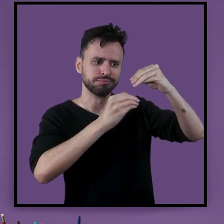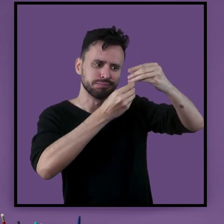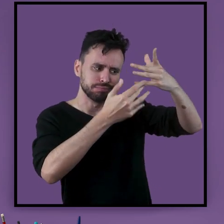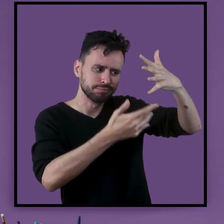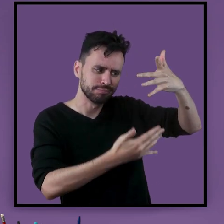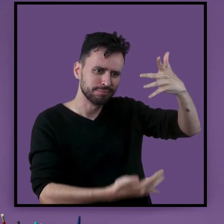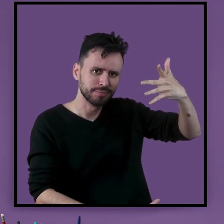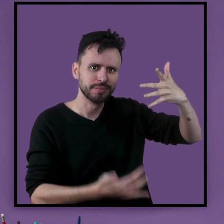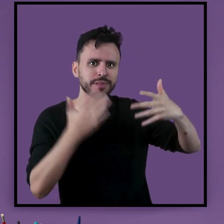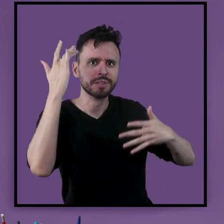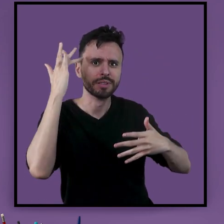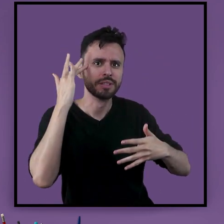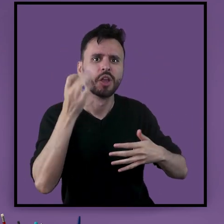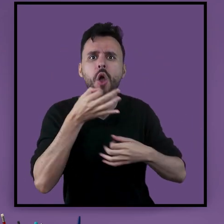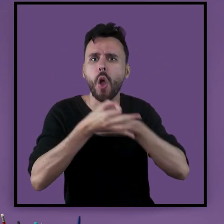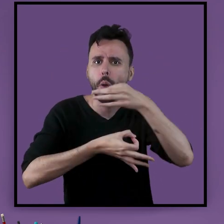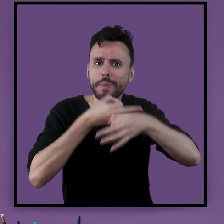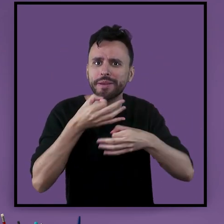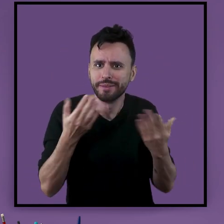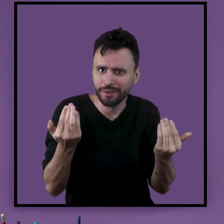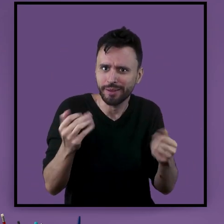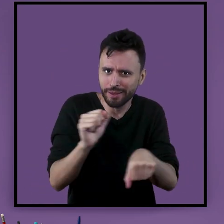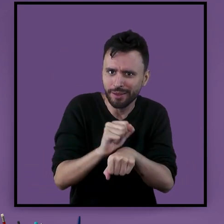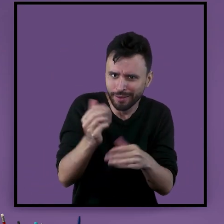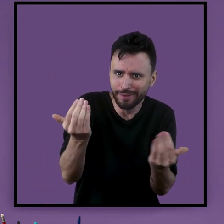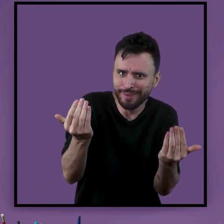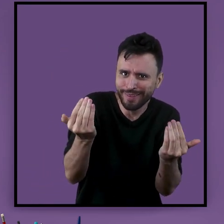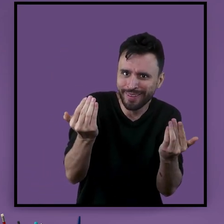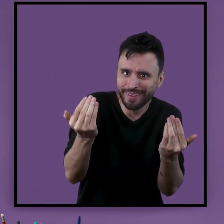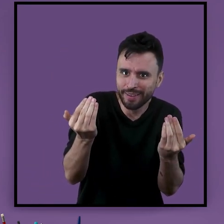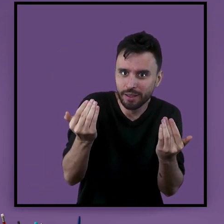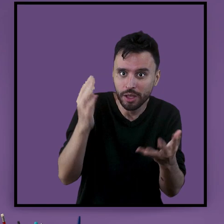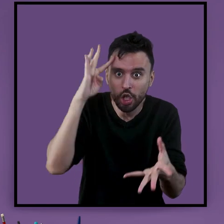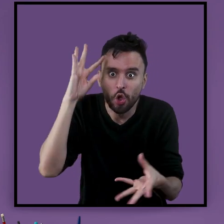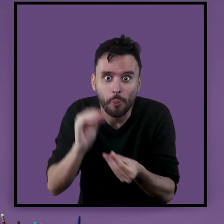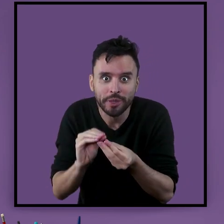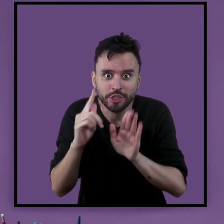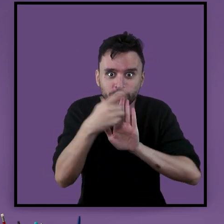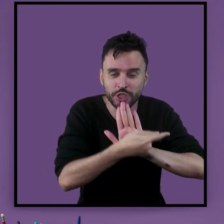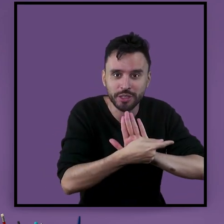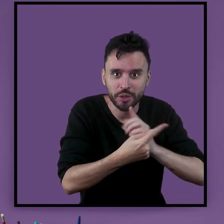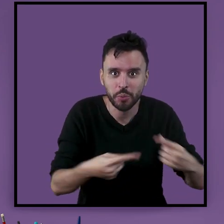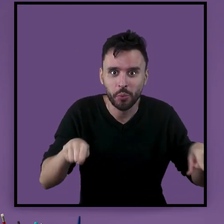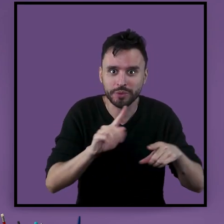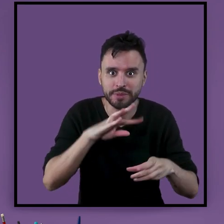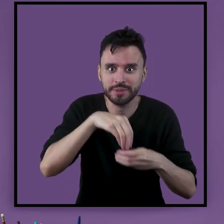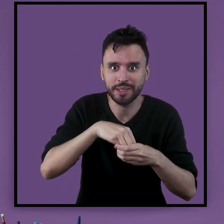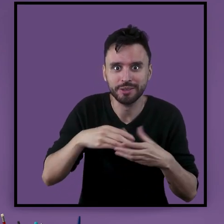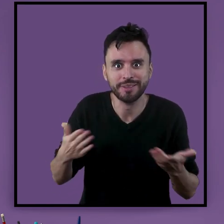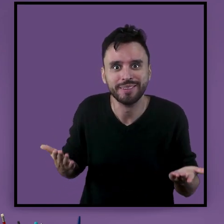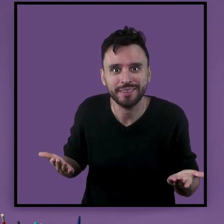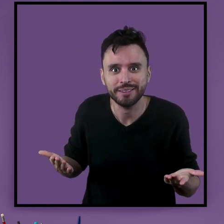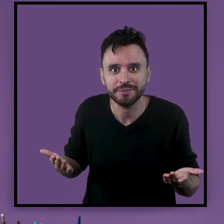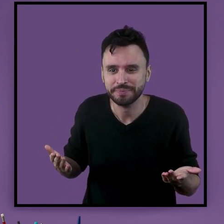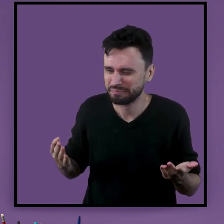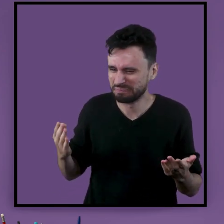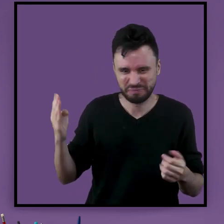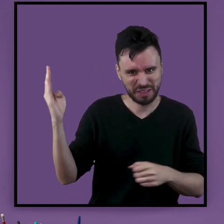você achou. Eu estou esperando. Por favor. Conseguiu entender o que são gêneros musicais? Nosso